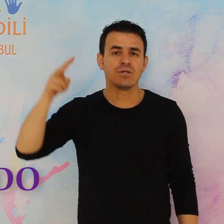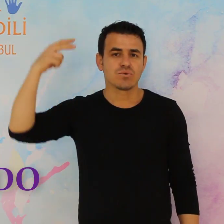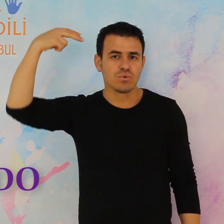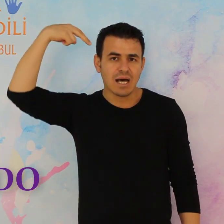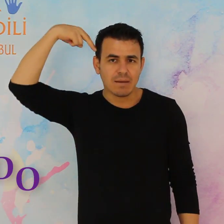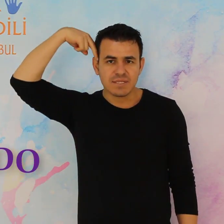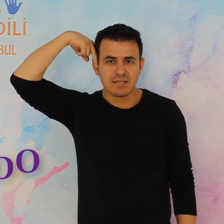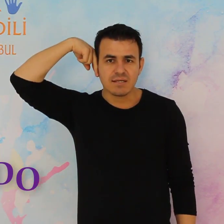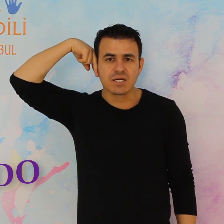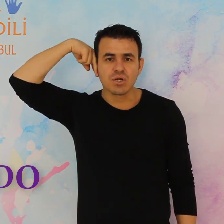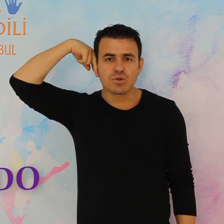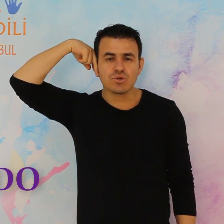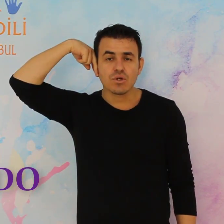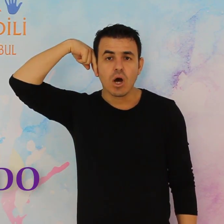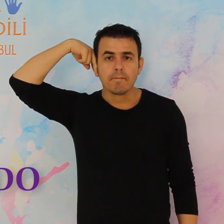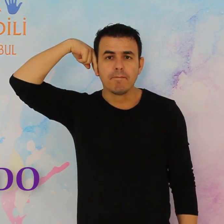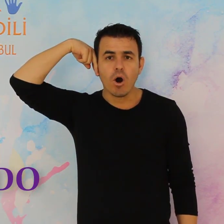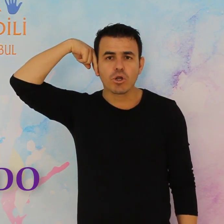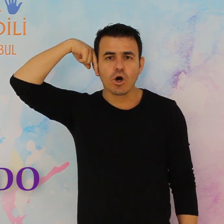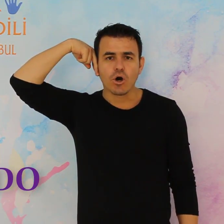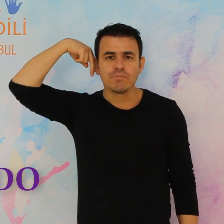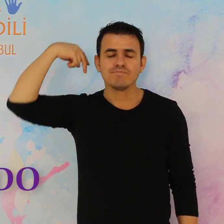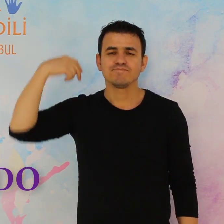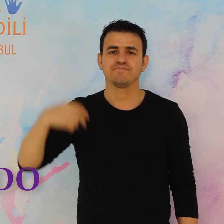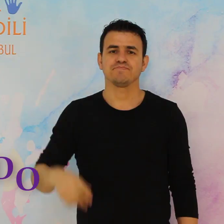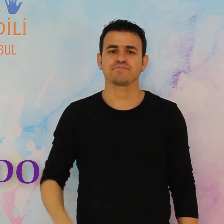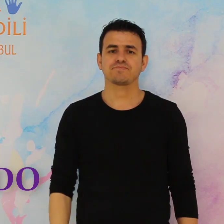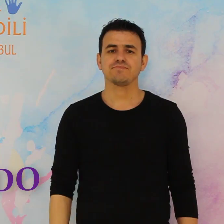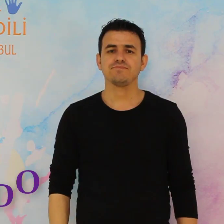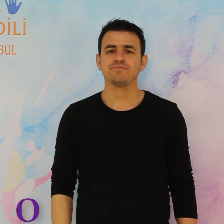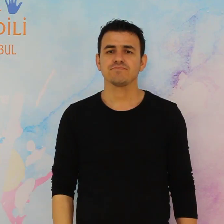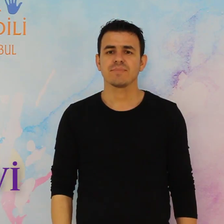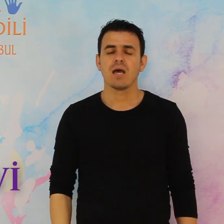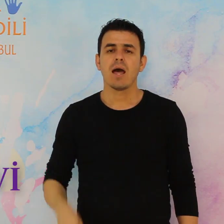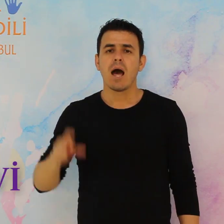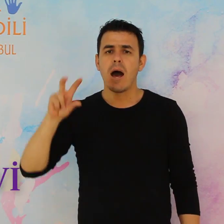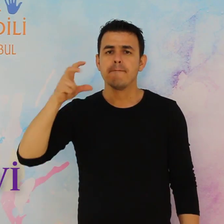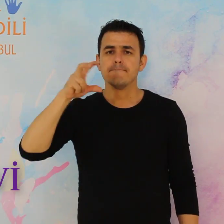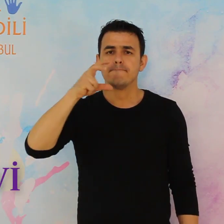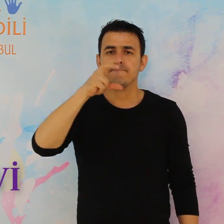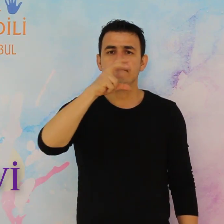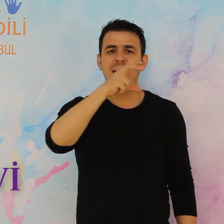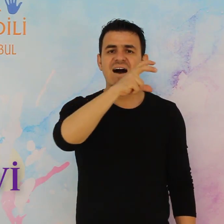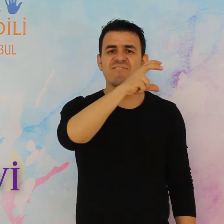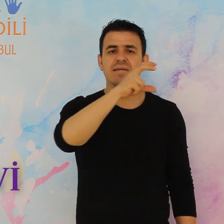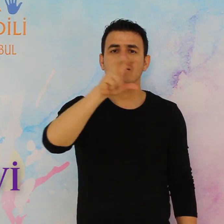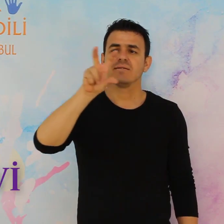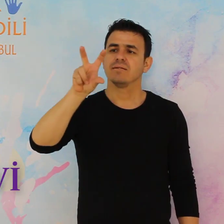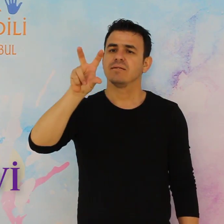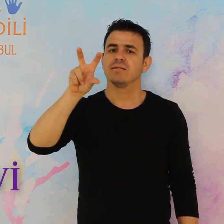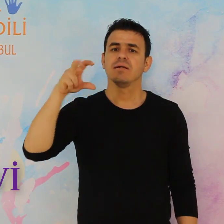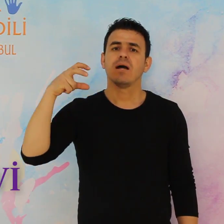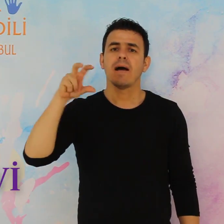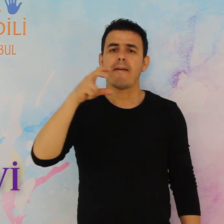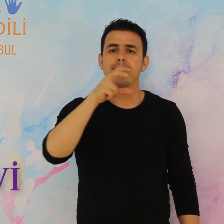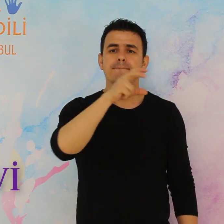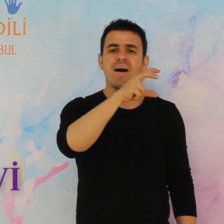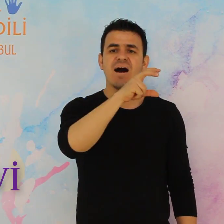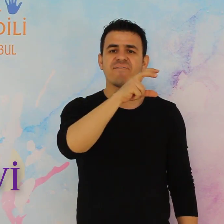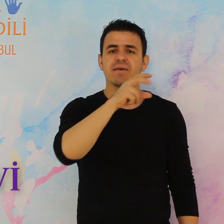kulağımıza takıyoruz bordo mavi mavi